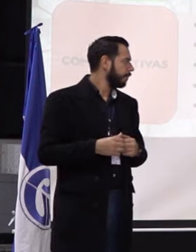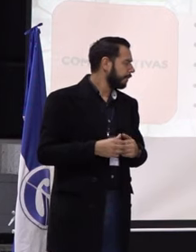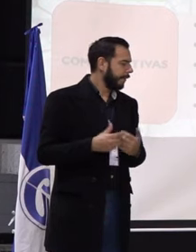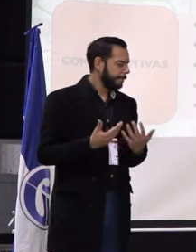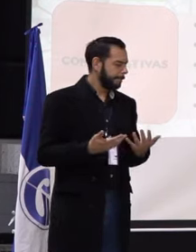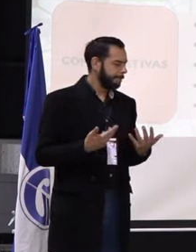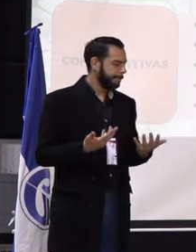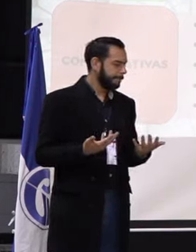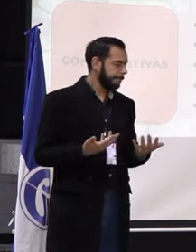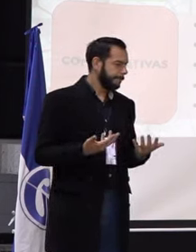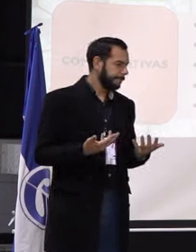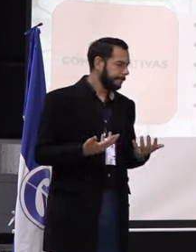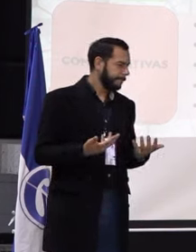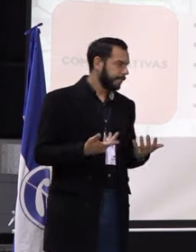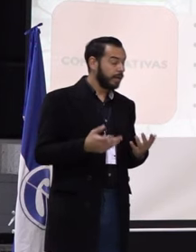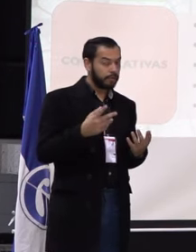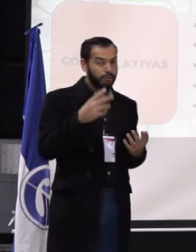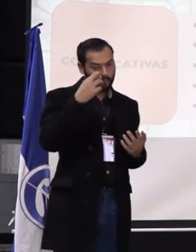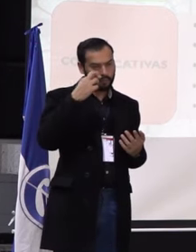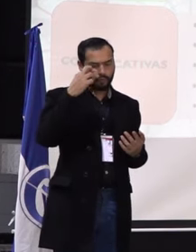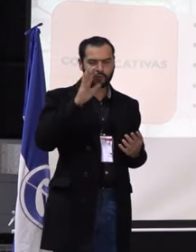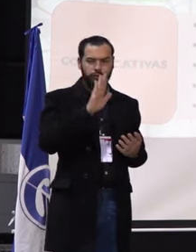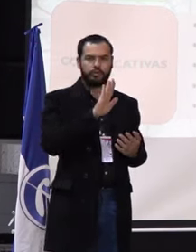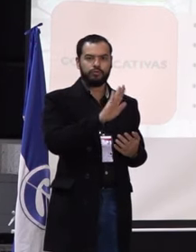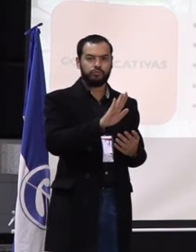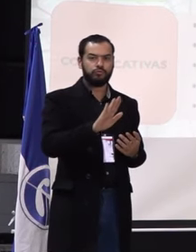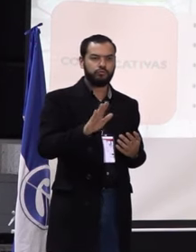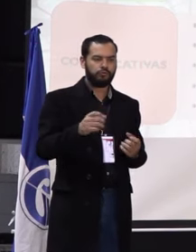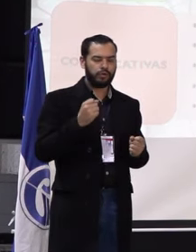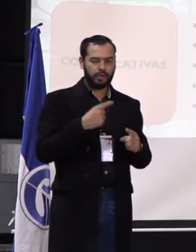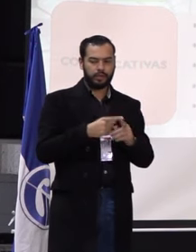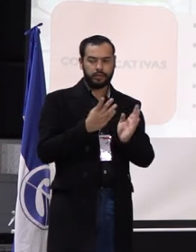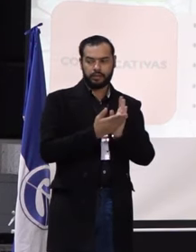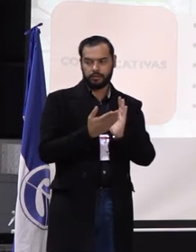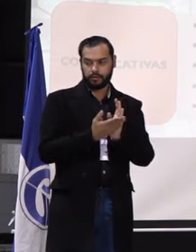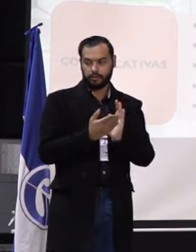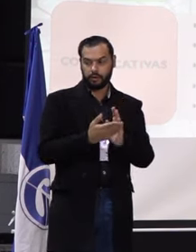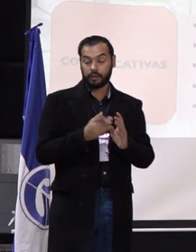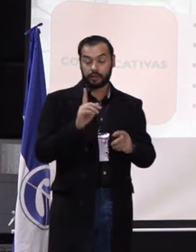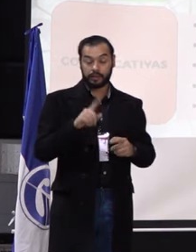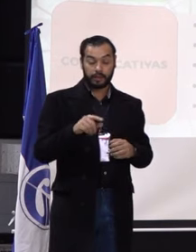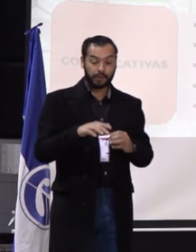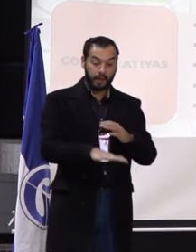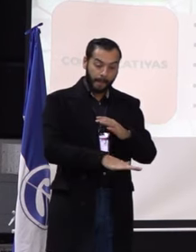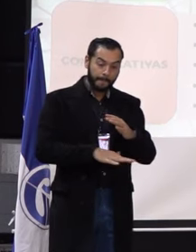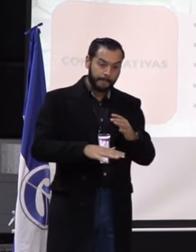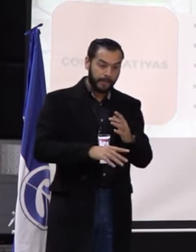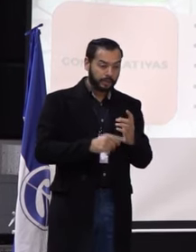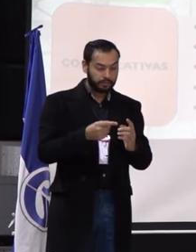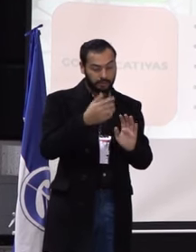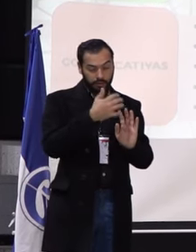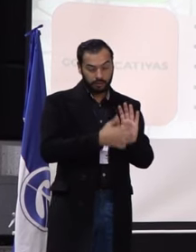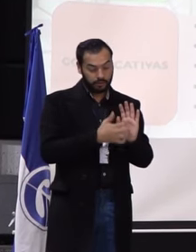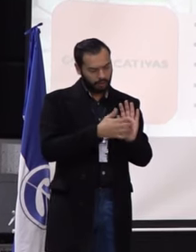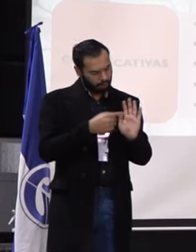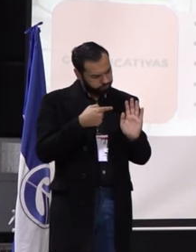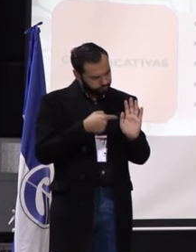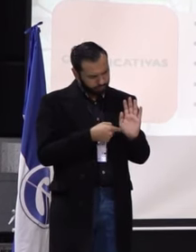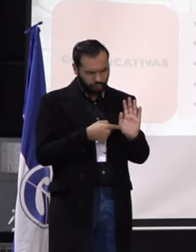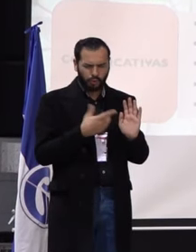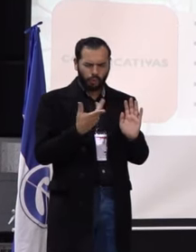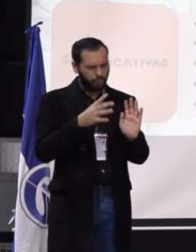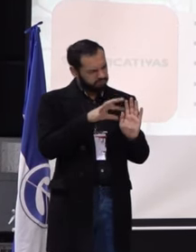profesional que han tenido nuestros egresados para que también, con base en este diagnóstico, podamos identificar